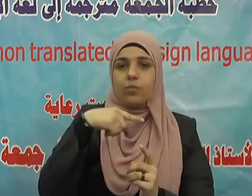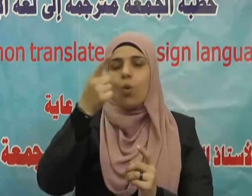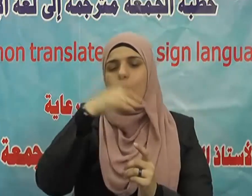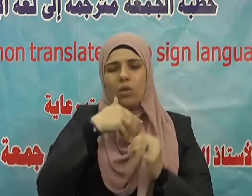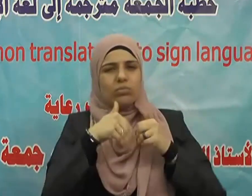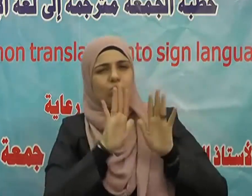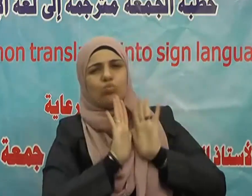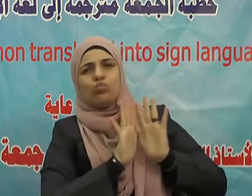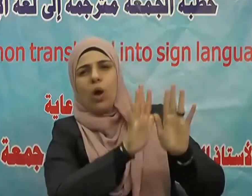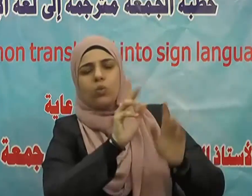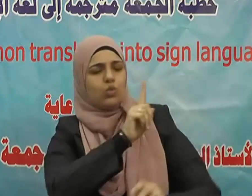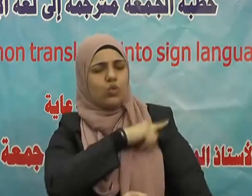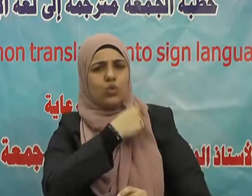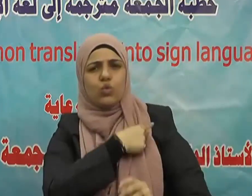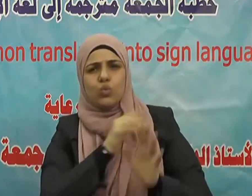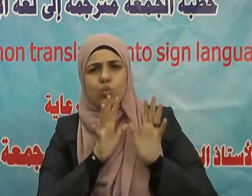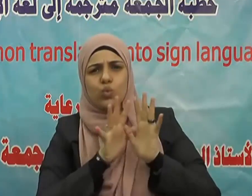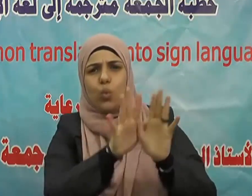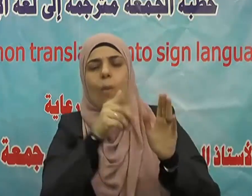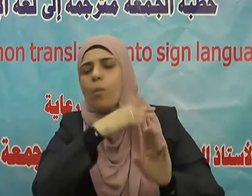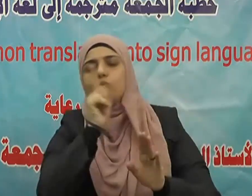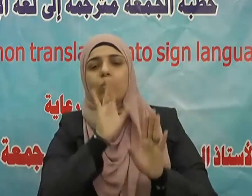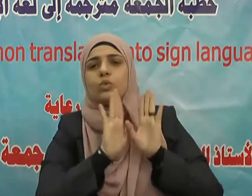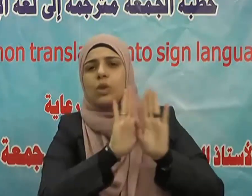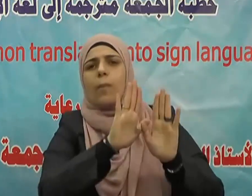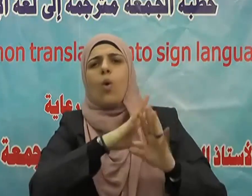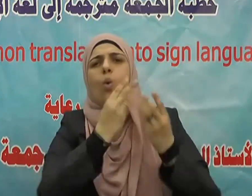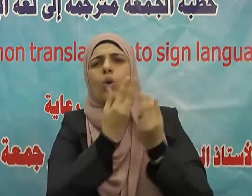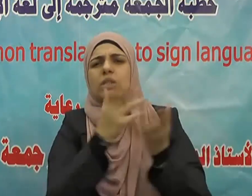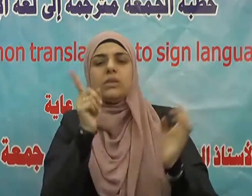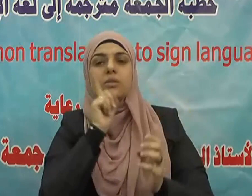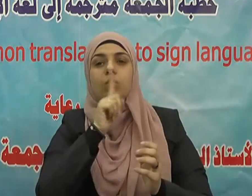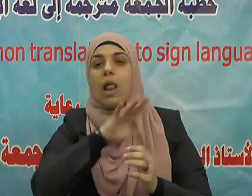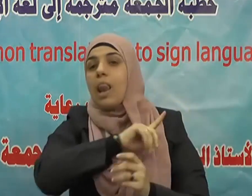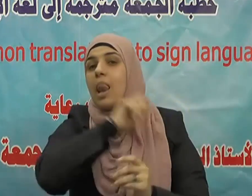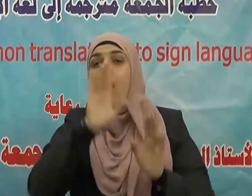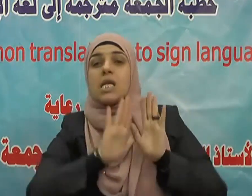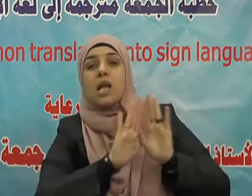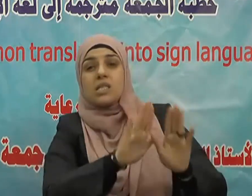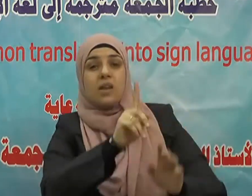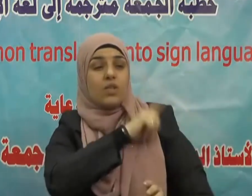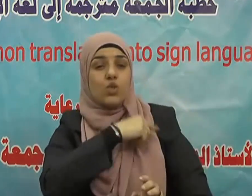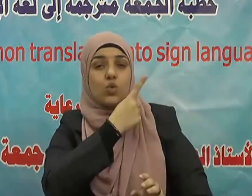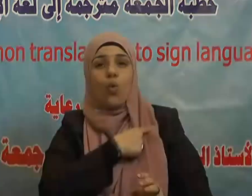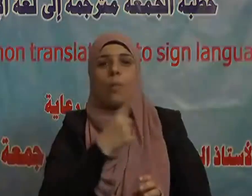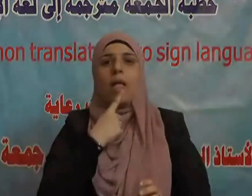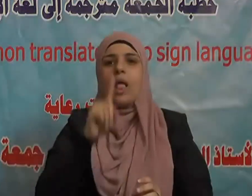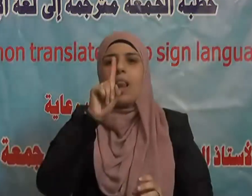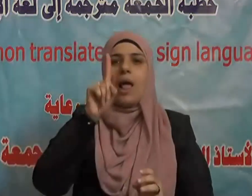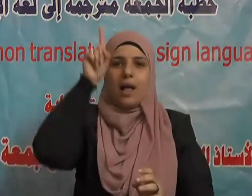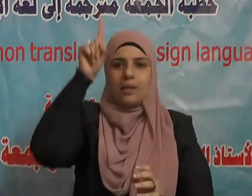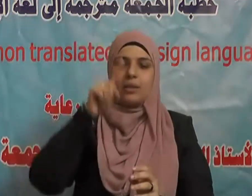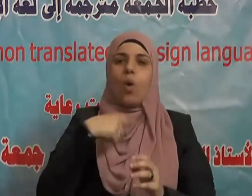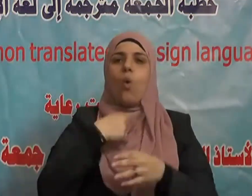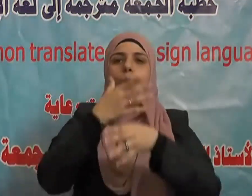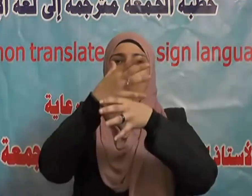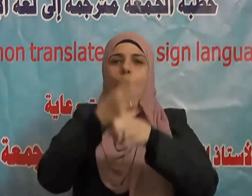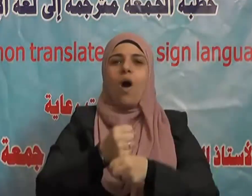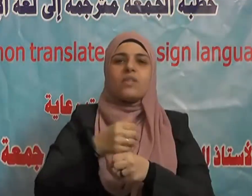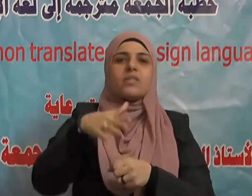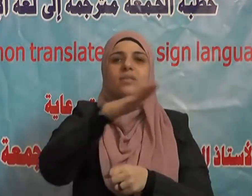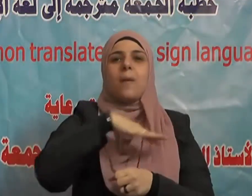لأحسن الأخلاق لا يهدي لأحسنها إلا أنت واصرف عنا سيئها